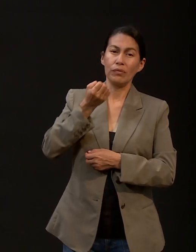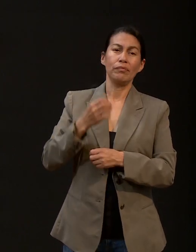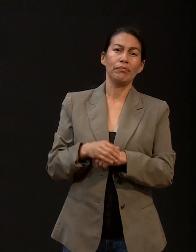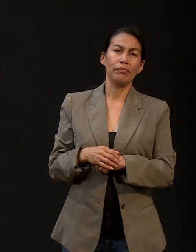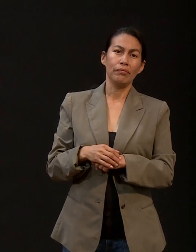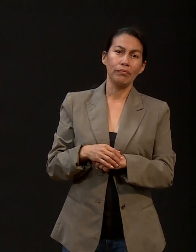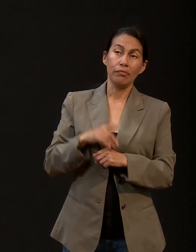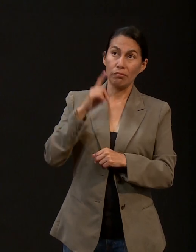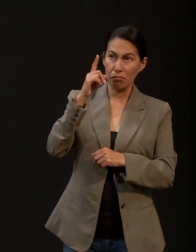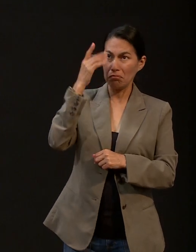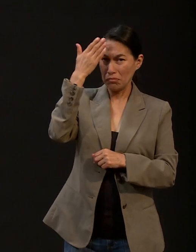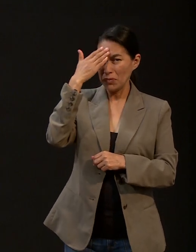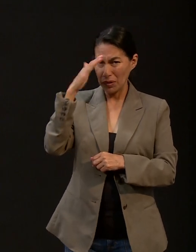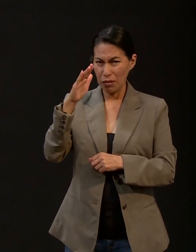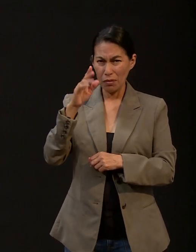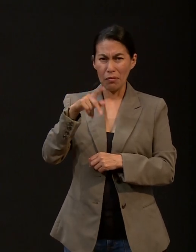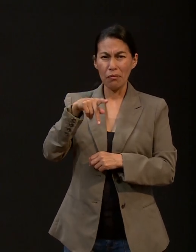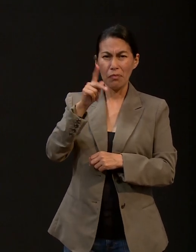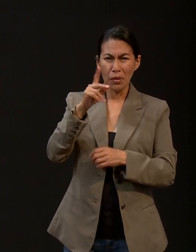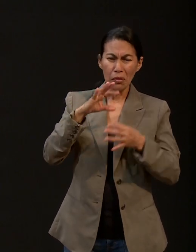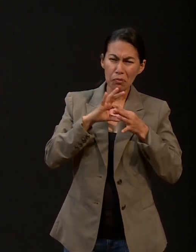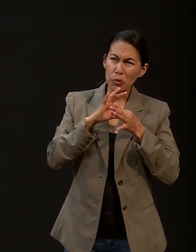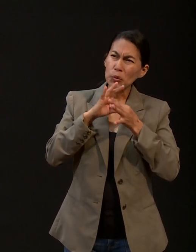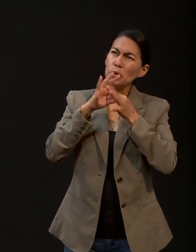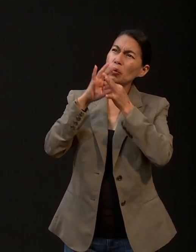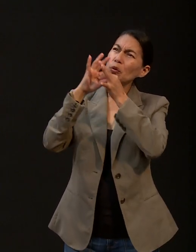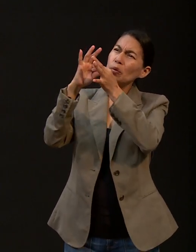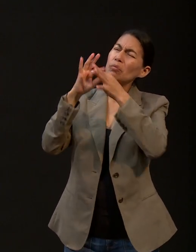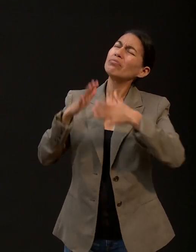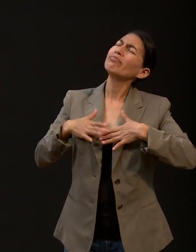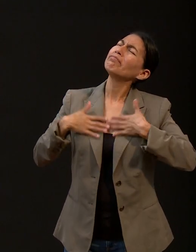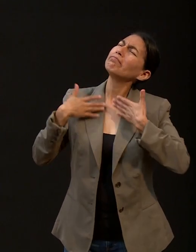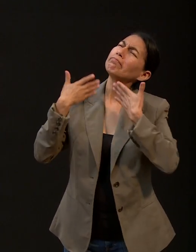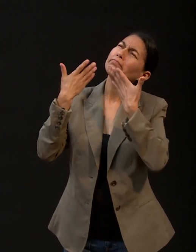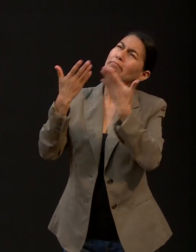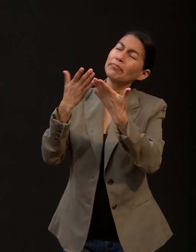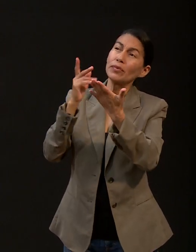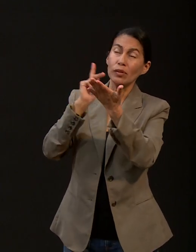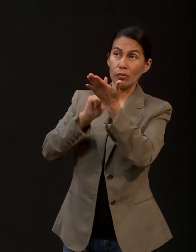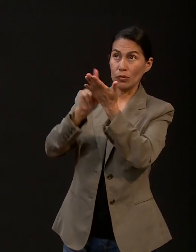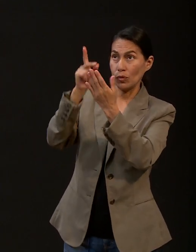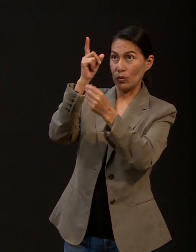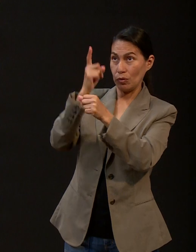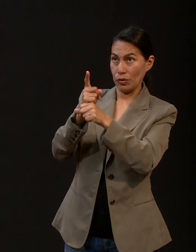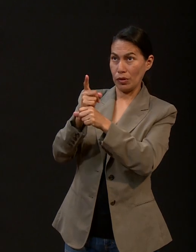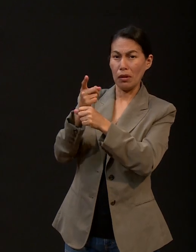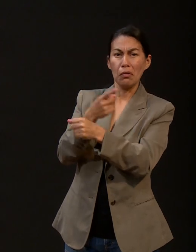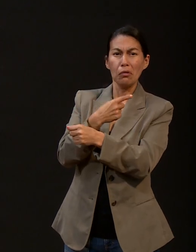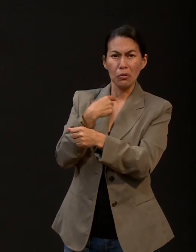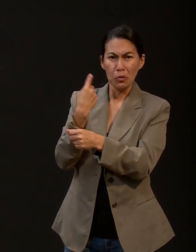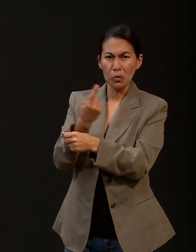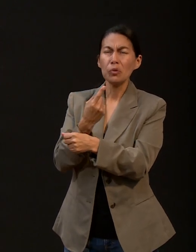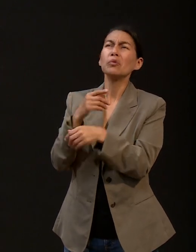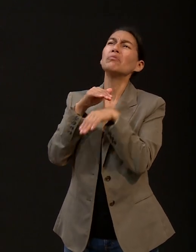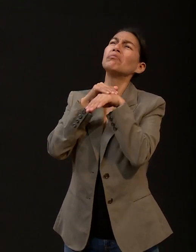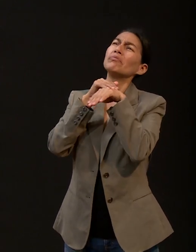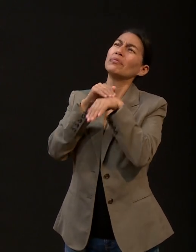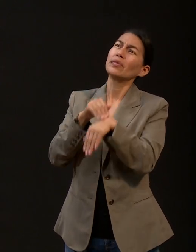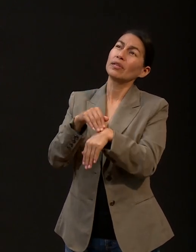para que ahonde en nosotros convicciones profundas de confianza en la voluntad de Dios, para que seamos obedientes a su